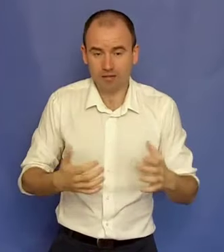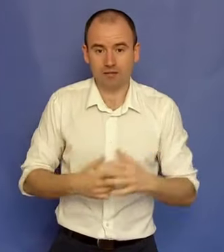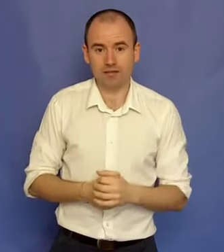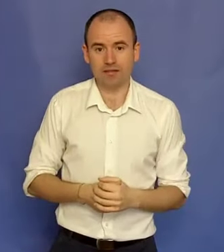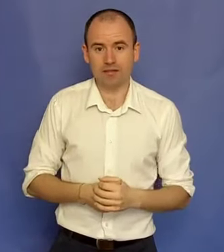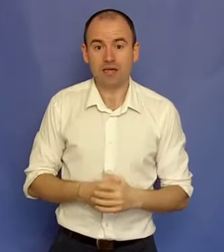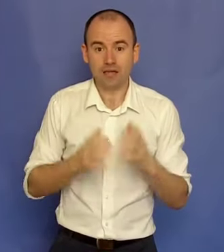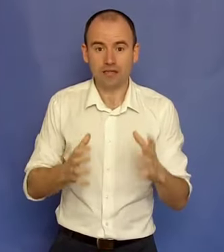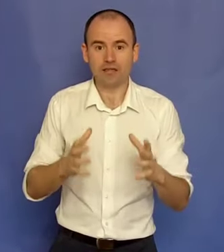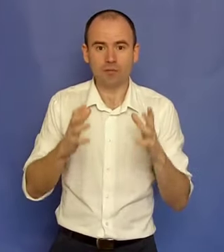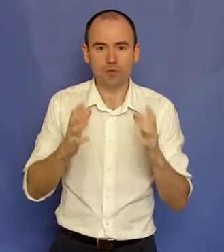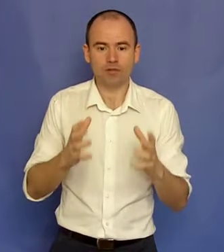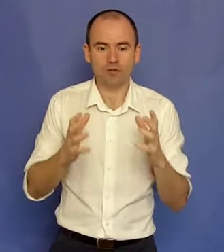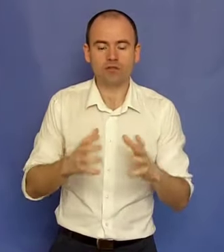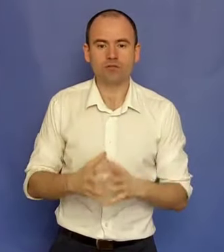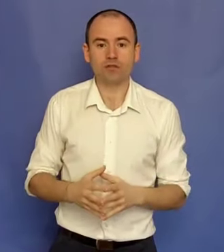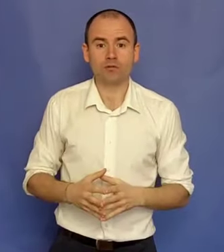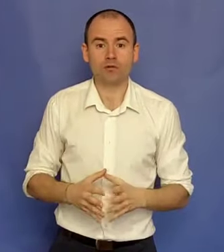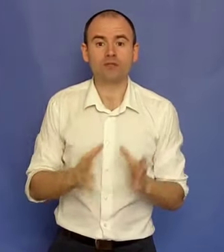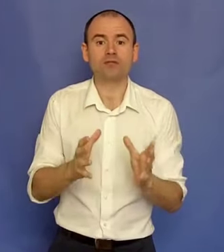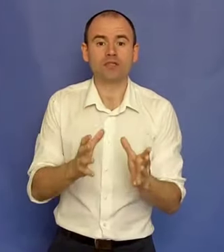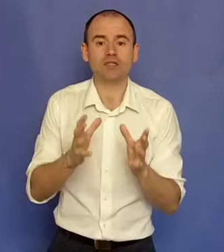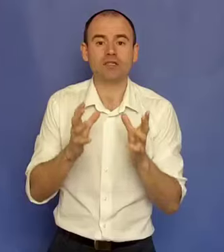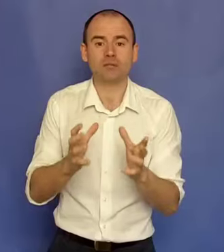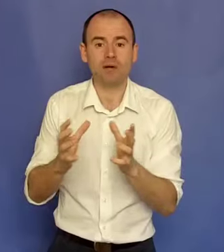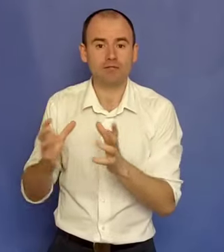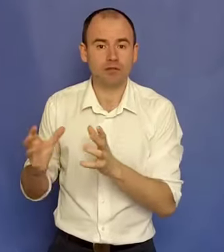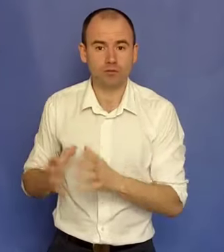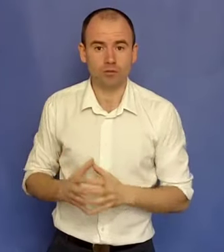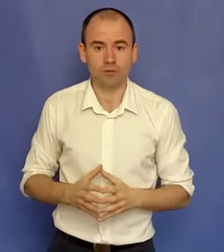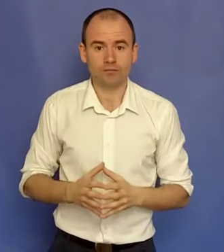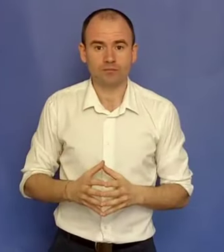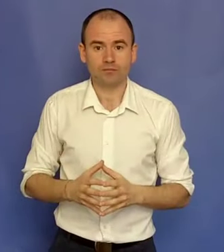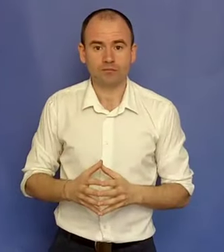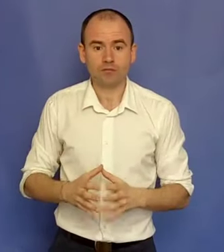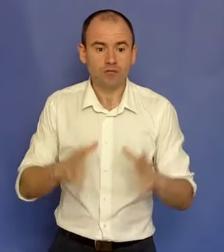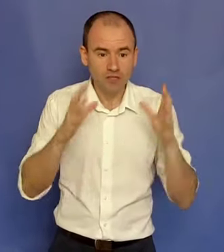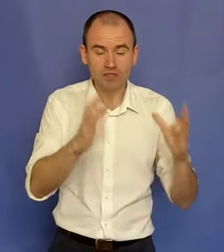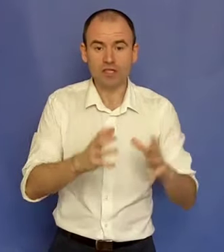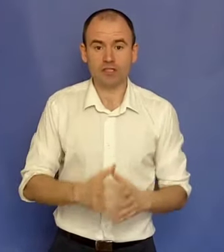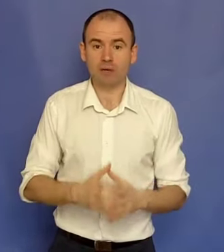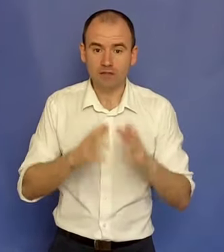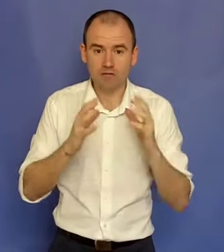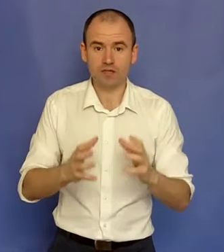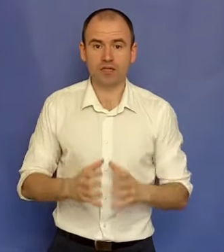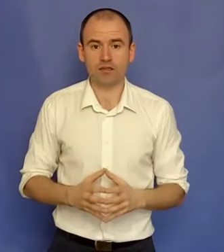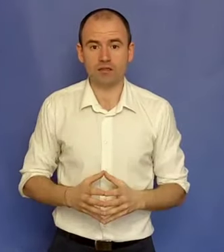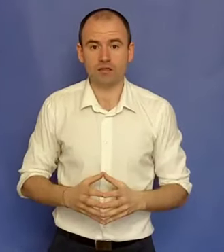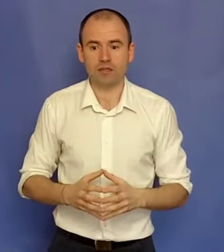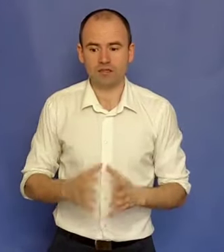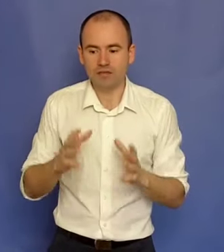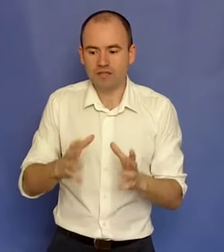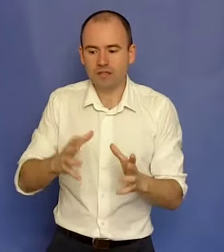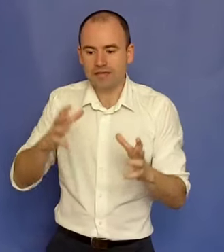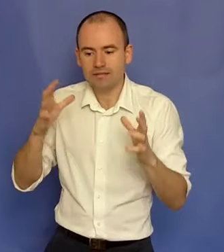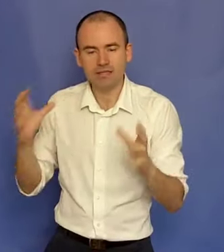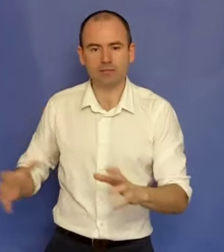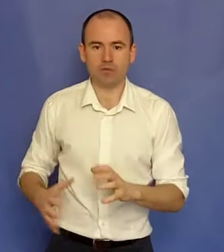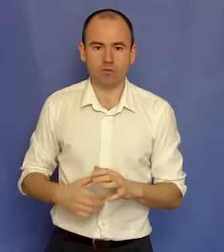crezi în tine. crede că poți să un stil de viață minunat și să faci câți bani vrei tu. Făcând ceea ce îți place în fiecare zi, devenind extrem de